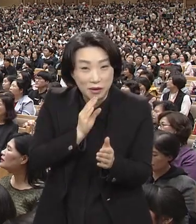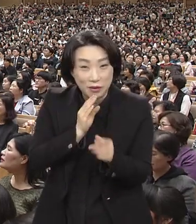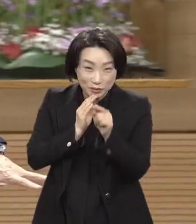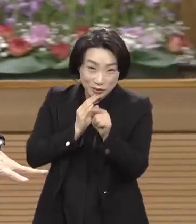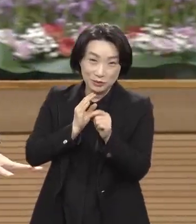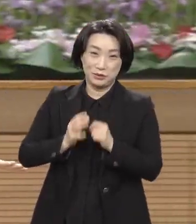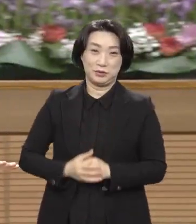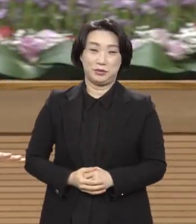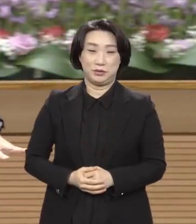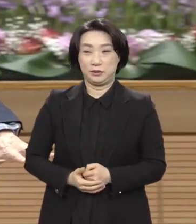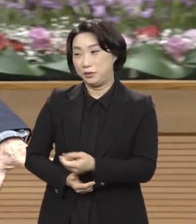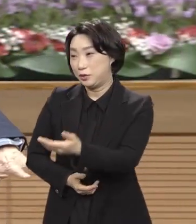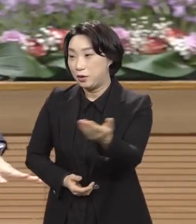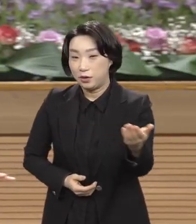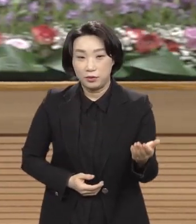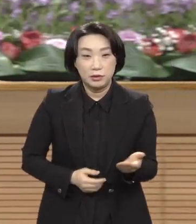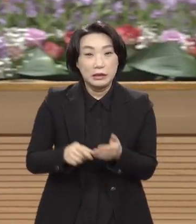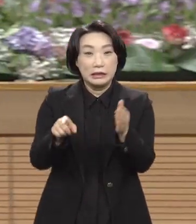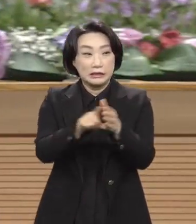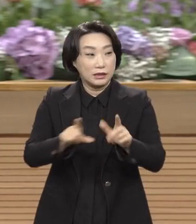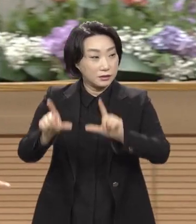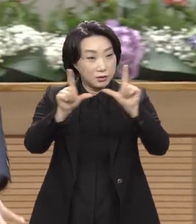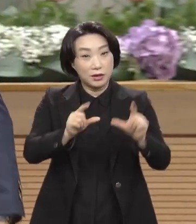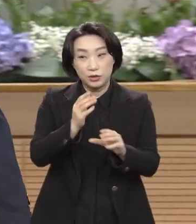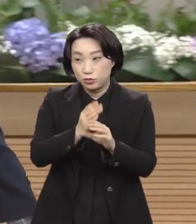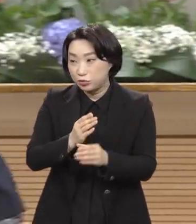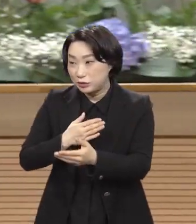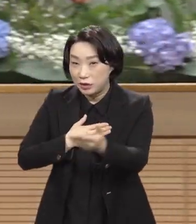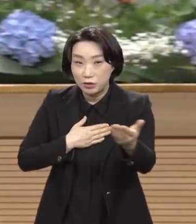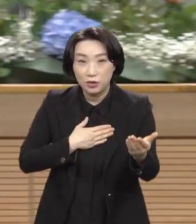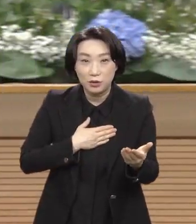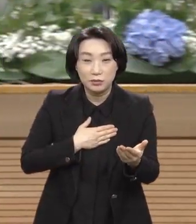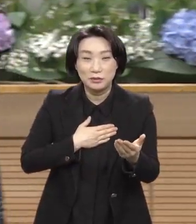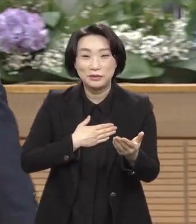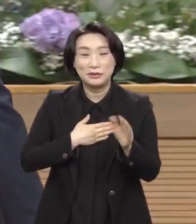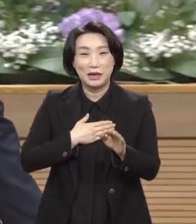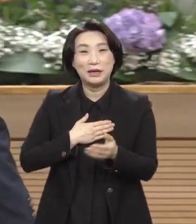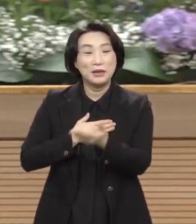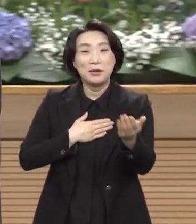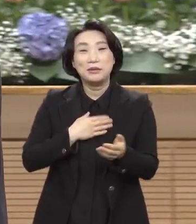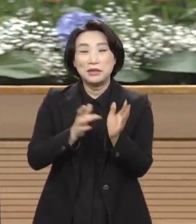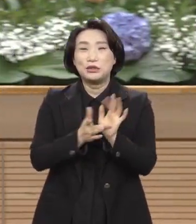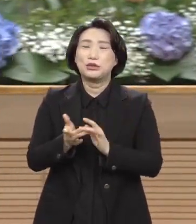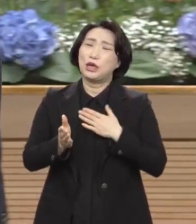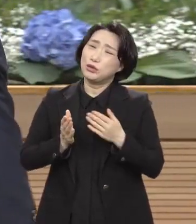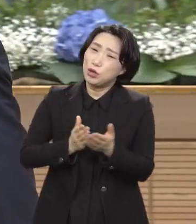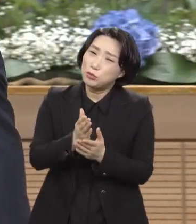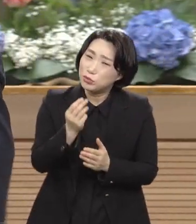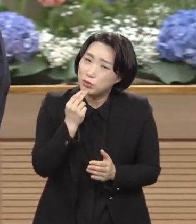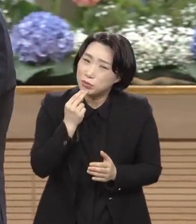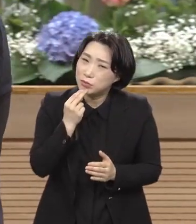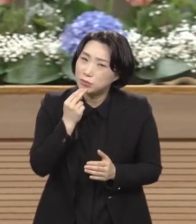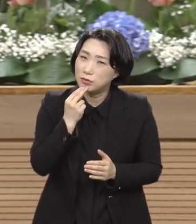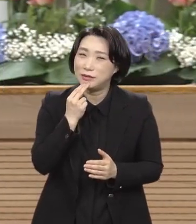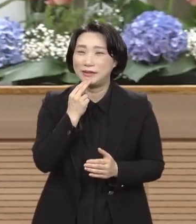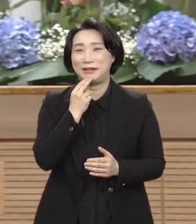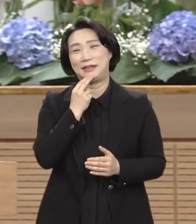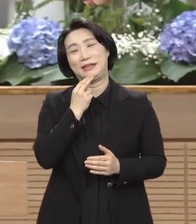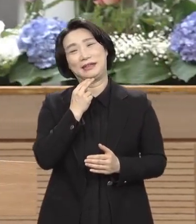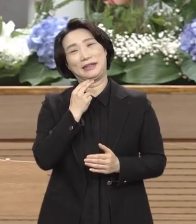여러분들이 신앙생활에 가면 더 참 그런 예수가 화제가 안 된다면 참으로